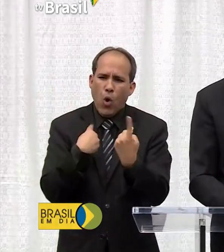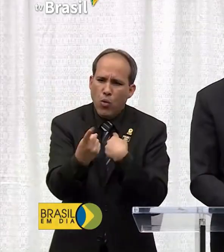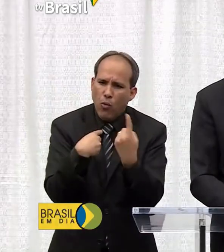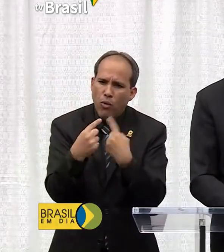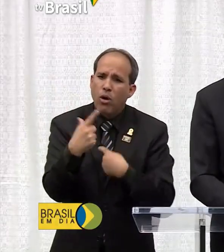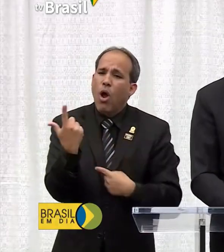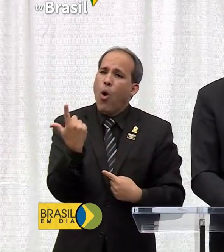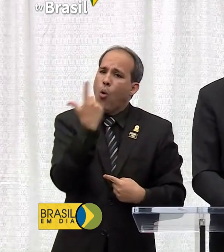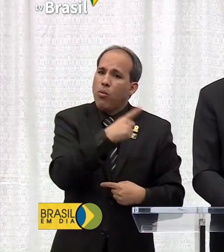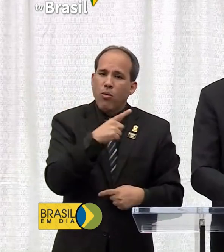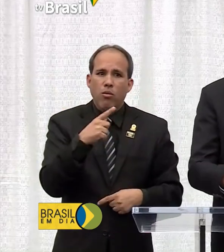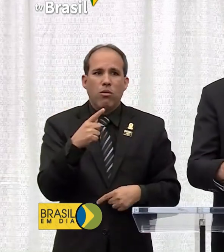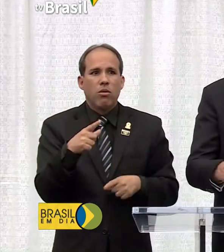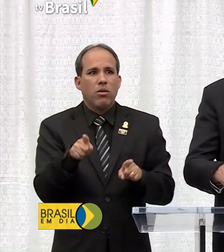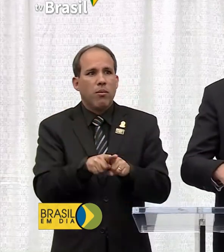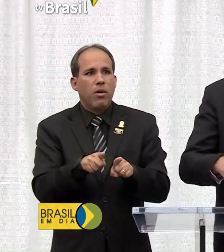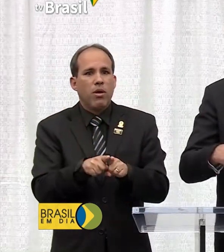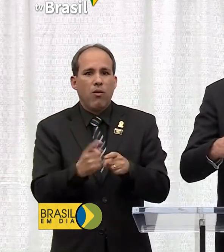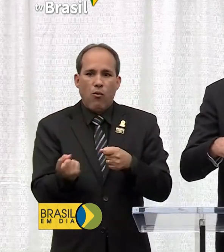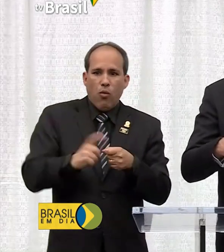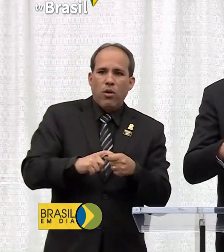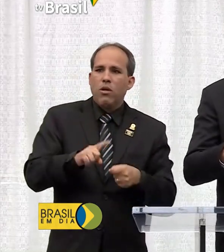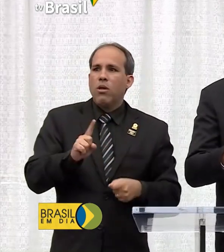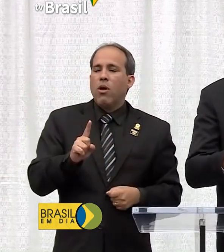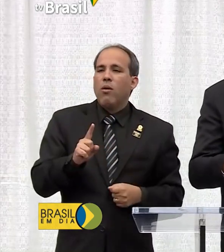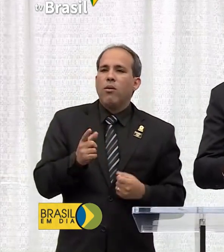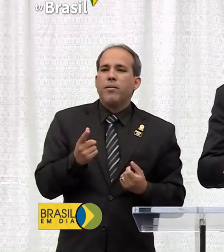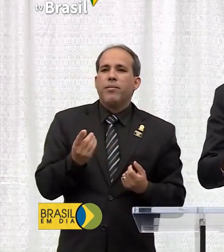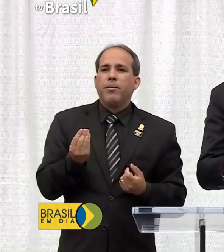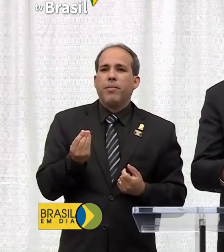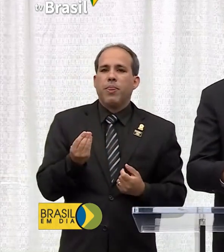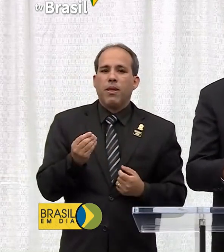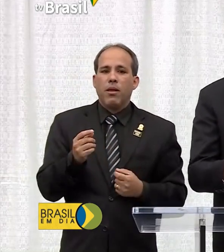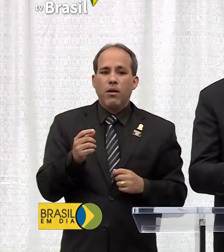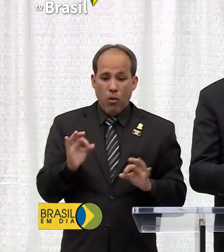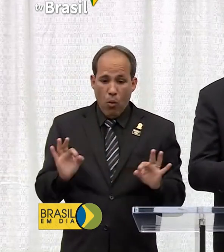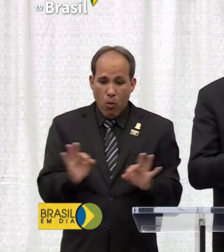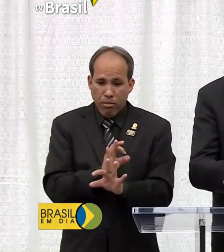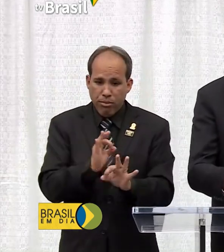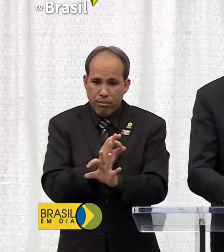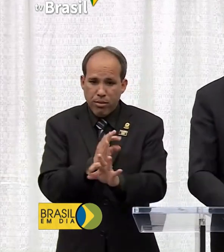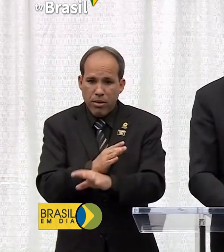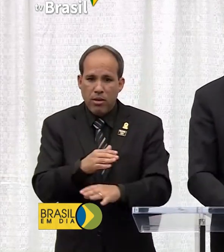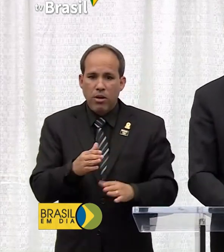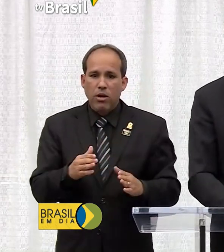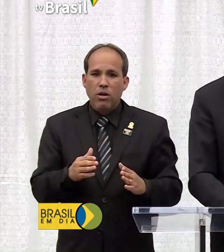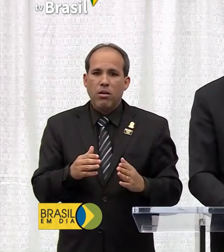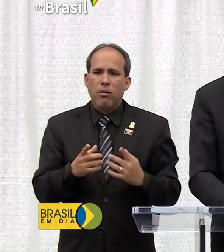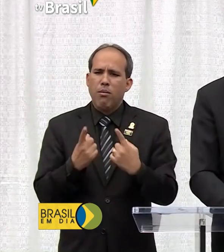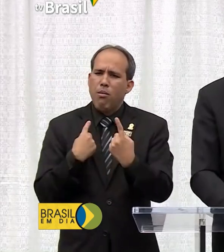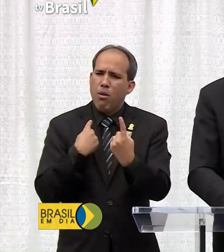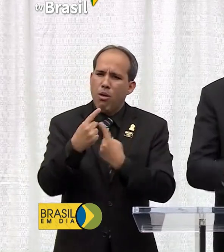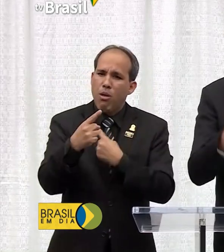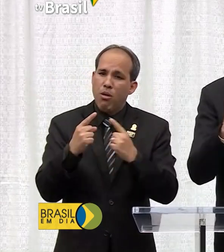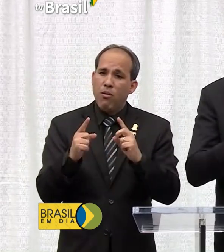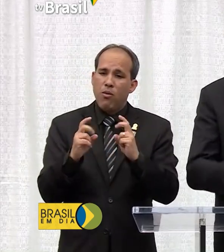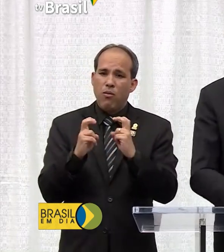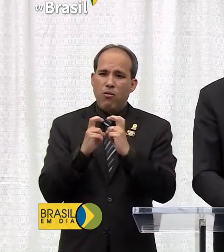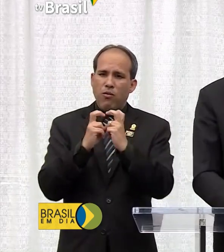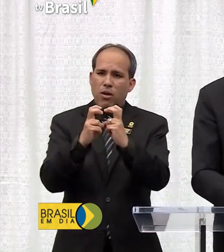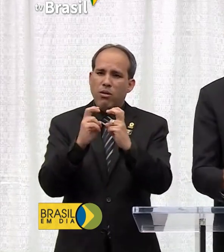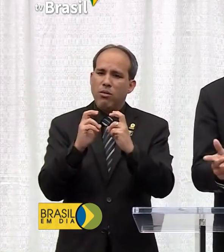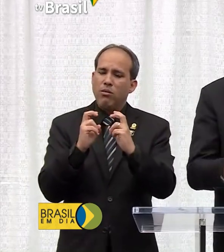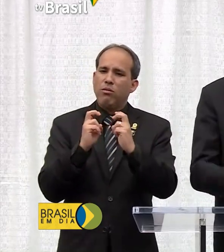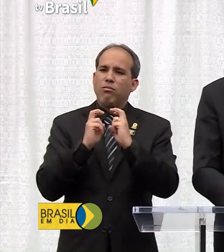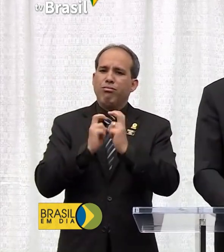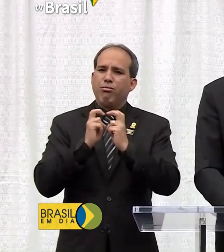recuperando aqui, não recuperando, na verdade, terminando, ultimando, malhas ferroviárias que ligam o Brasil